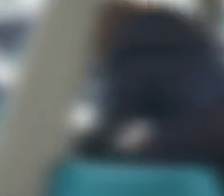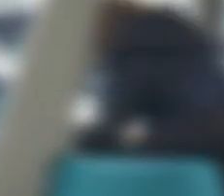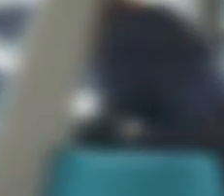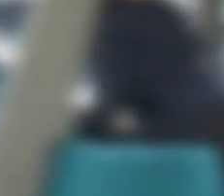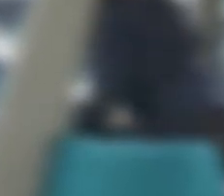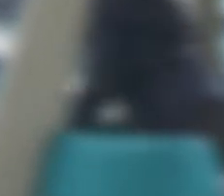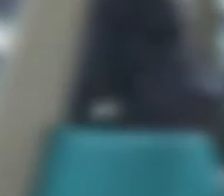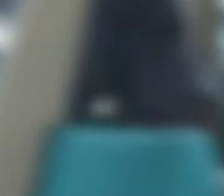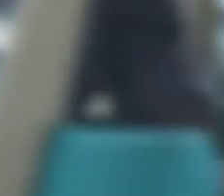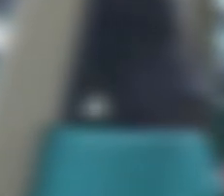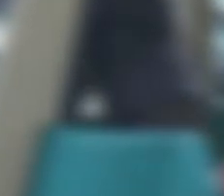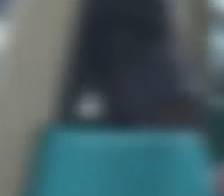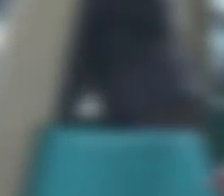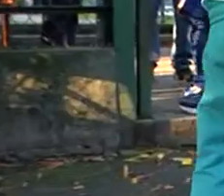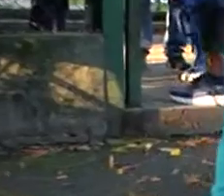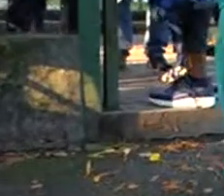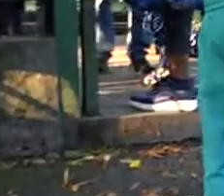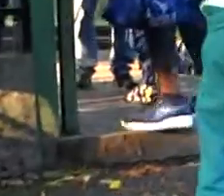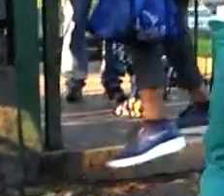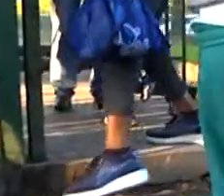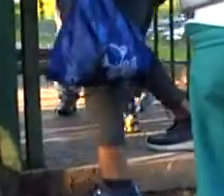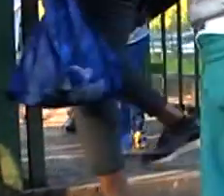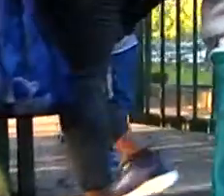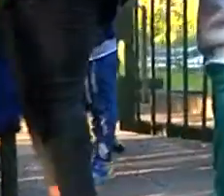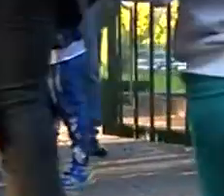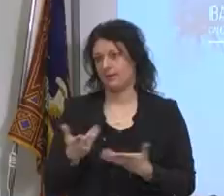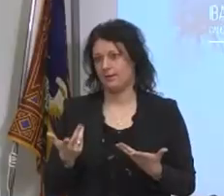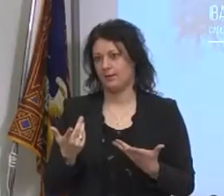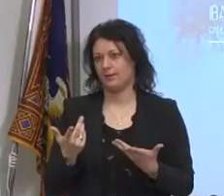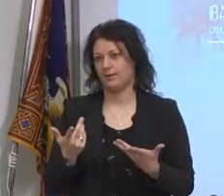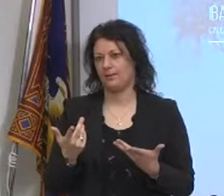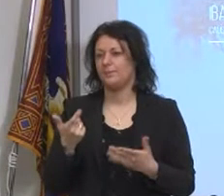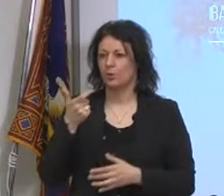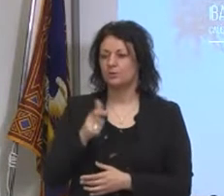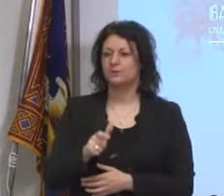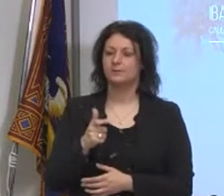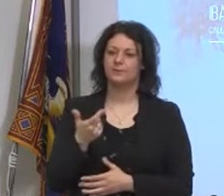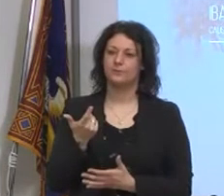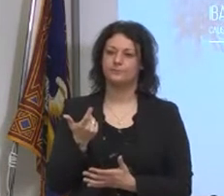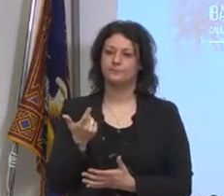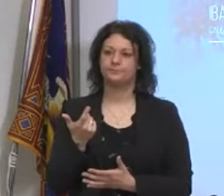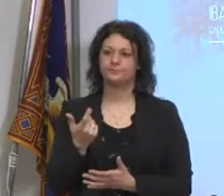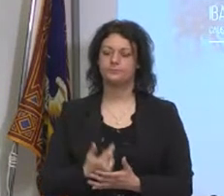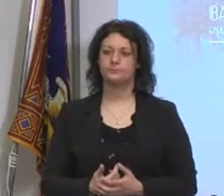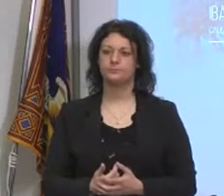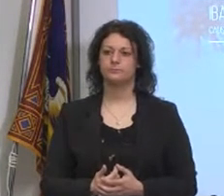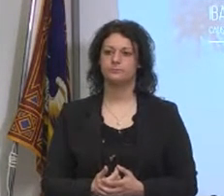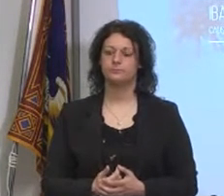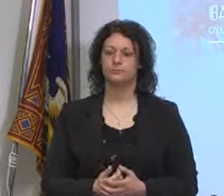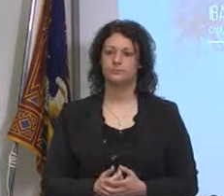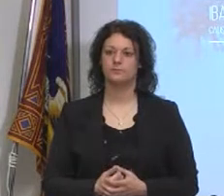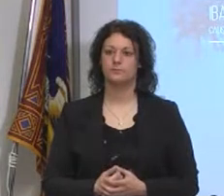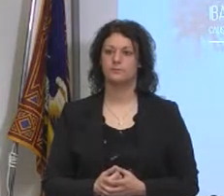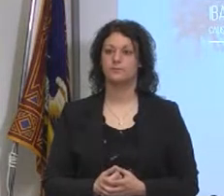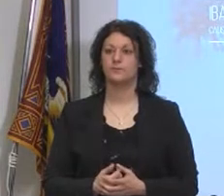riapertura ha diversi significati, non solo dal punto di vista didattico. Non è solo una questione di problema